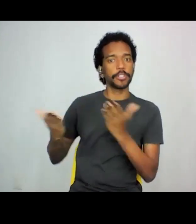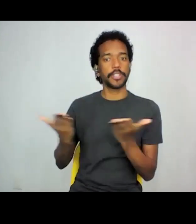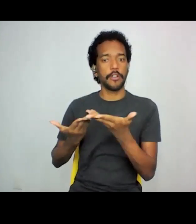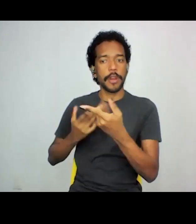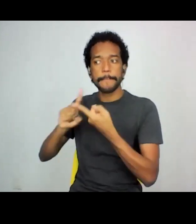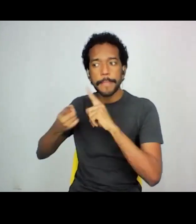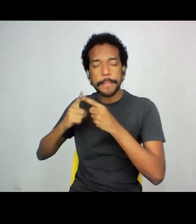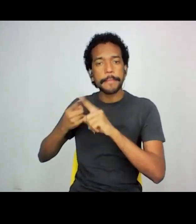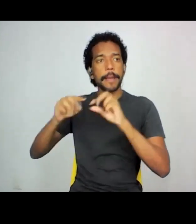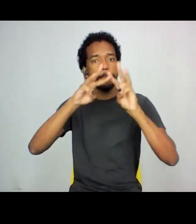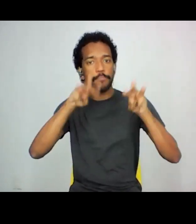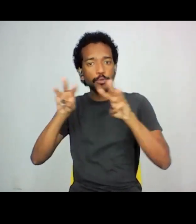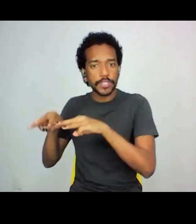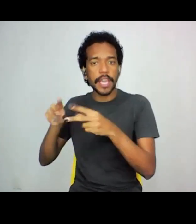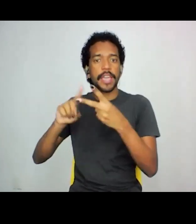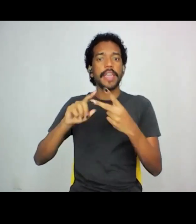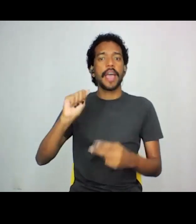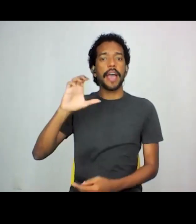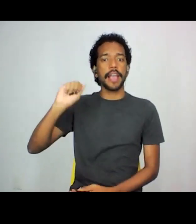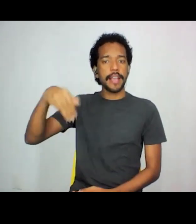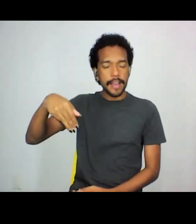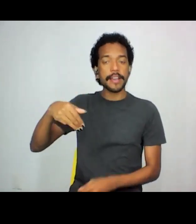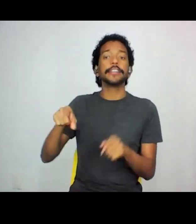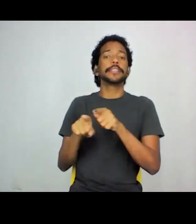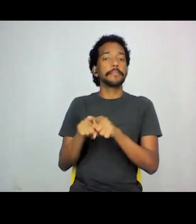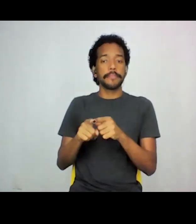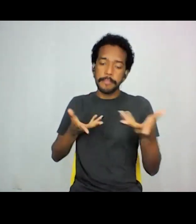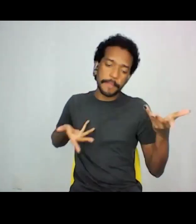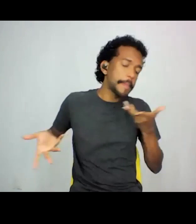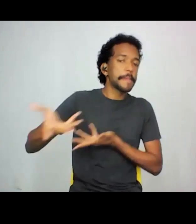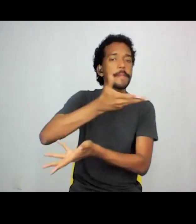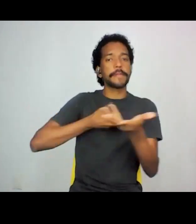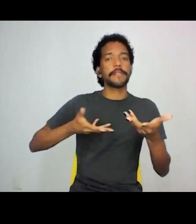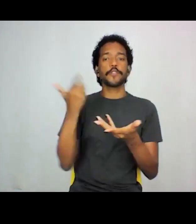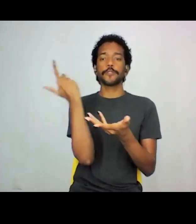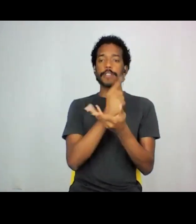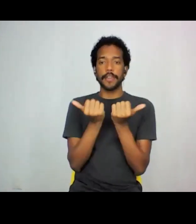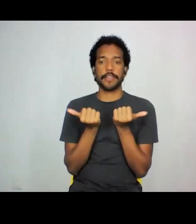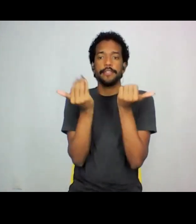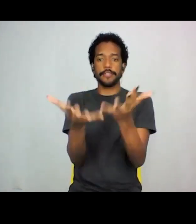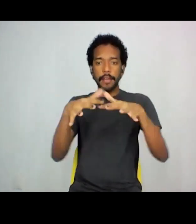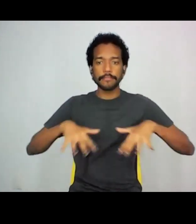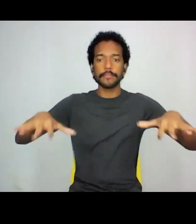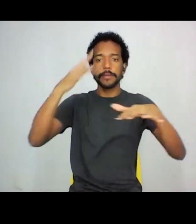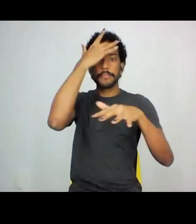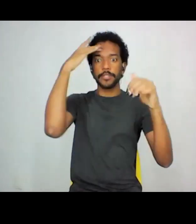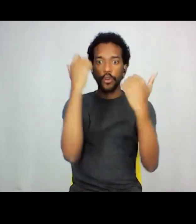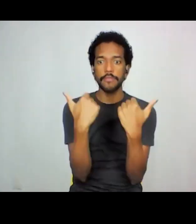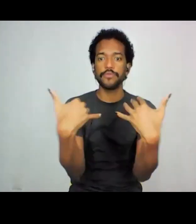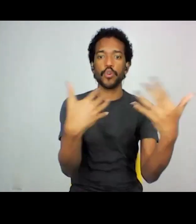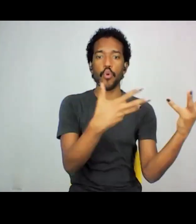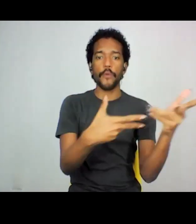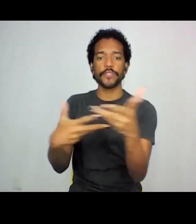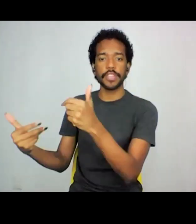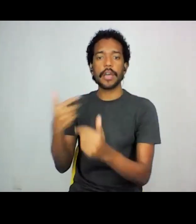diálogo com vocês e com a Cam, e poder trazer, estender esse convite a esses convidados, convidadas